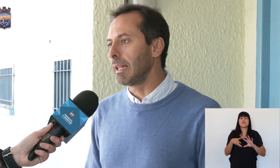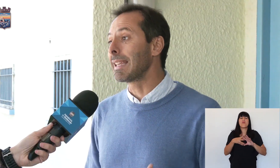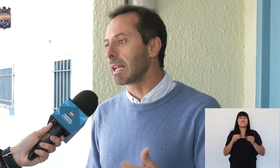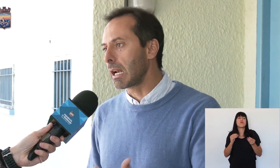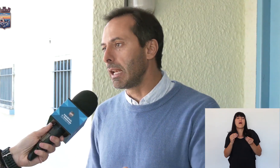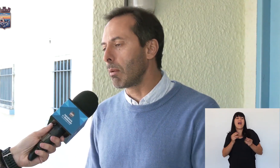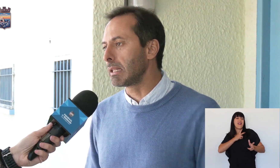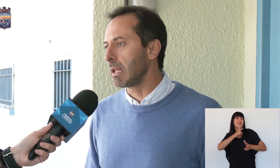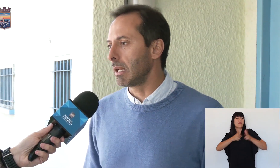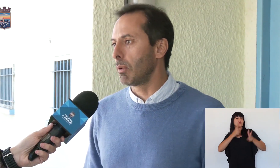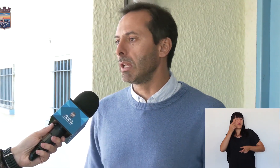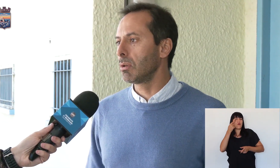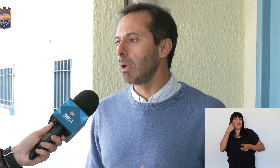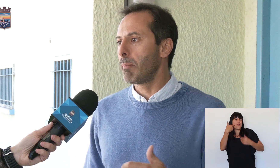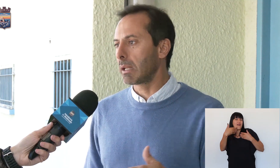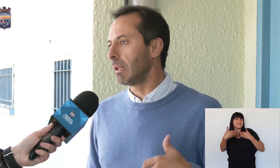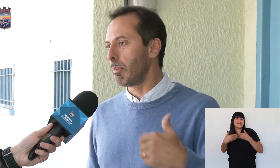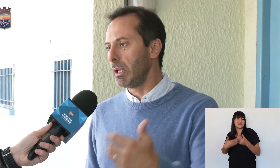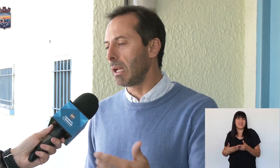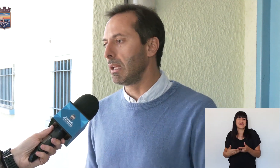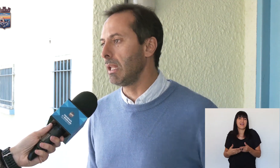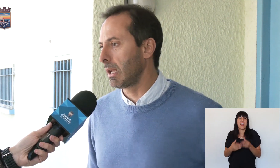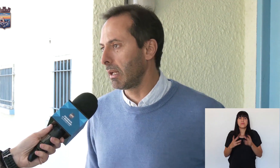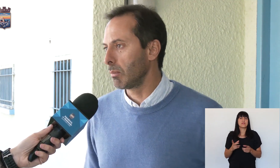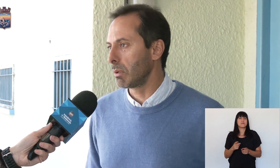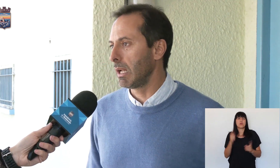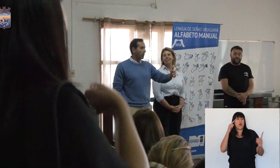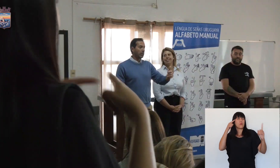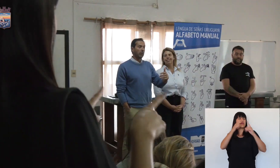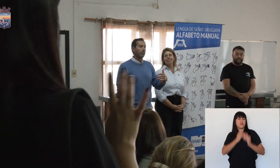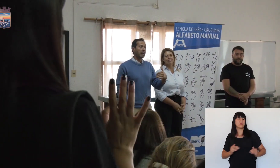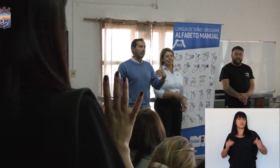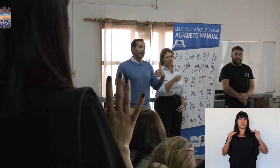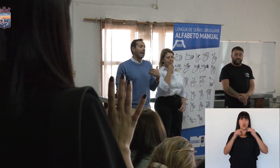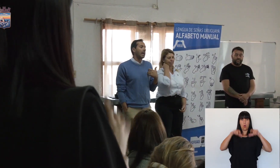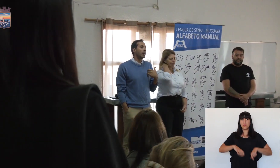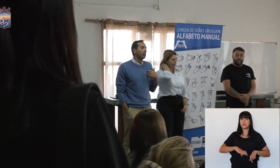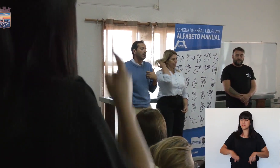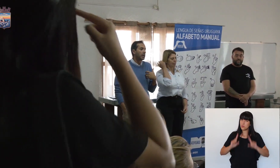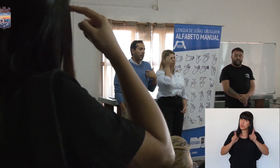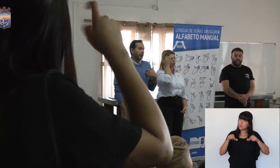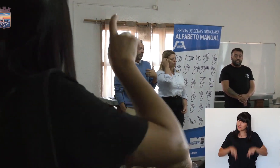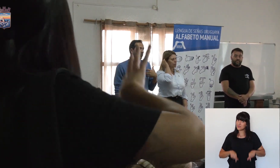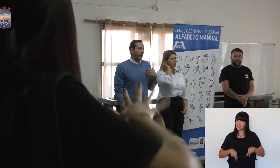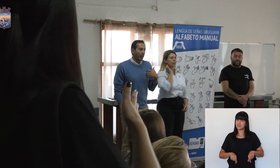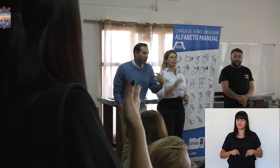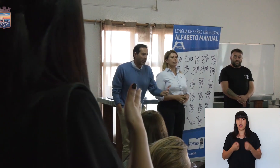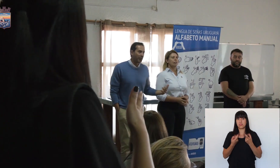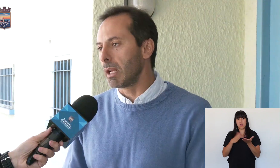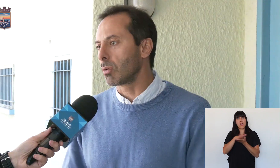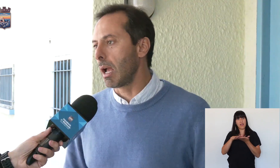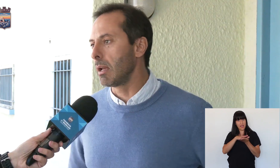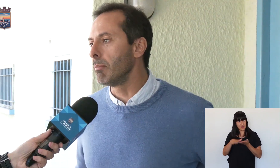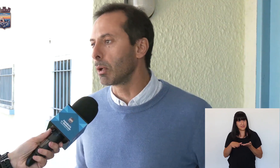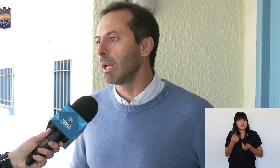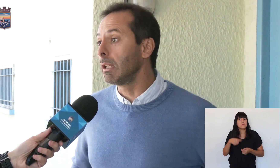de acercar la lengua de señas a la población, es parte de las políticas de equidad que queremos llevar adelante desde el municipio y desde la Intendencia. Son gratuitos, pero